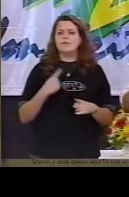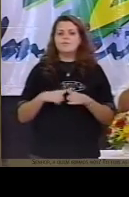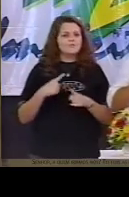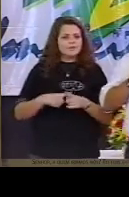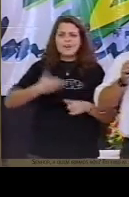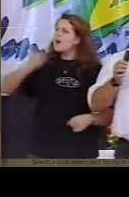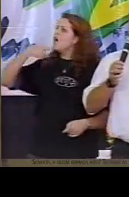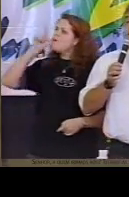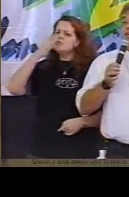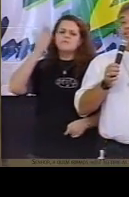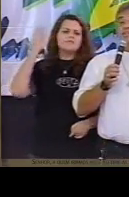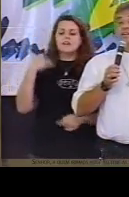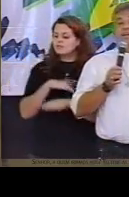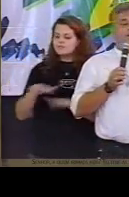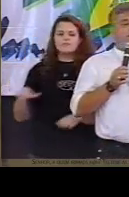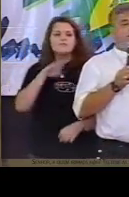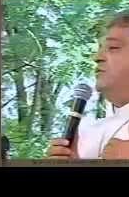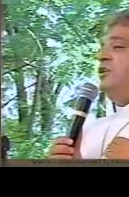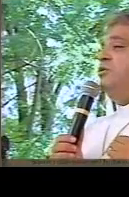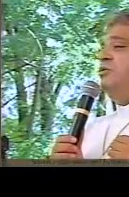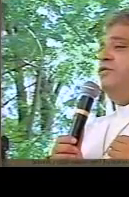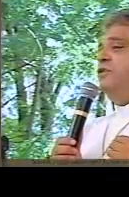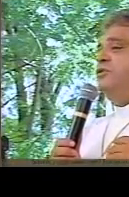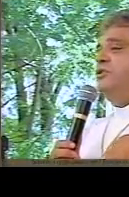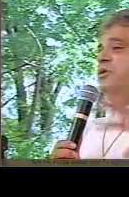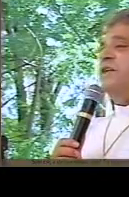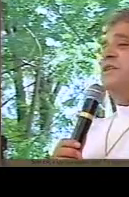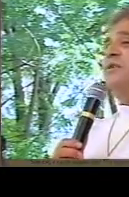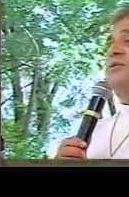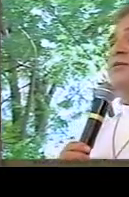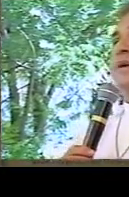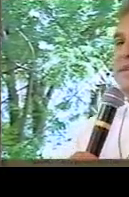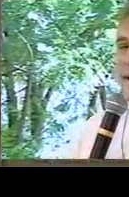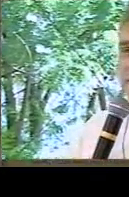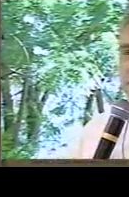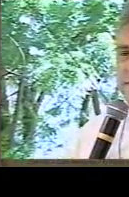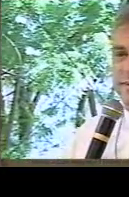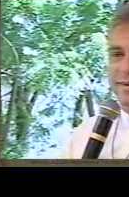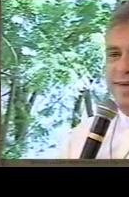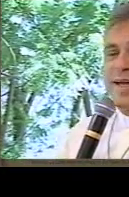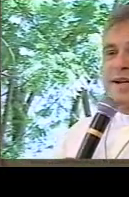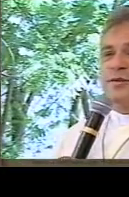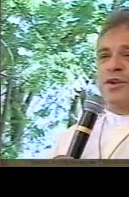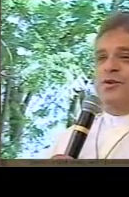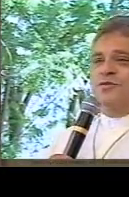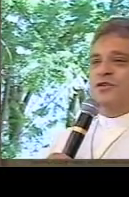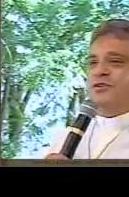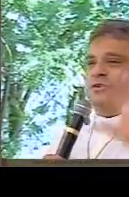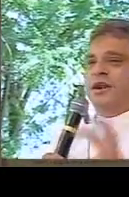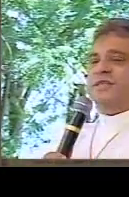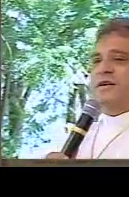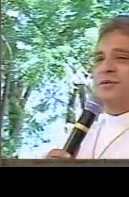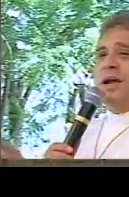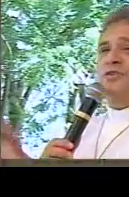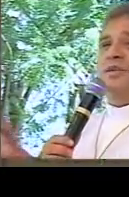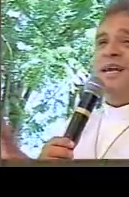porque o que Jesus está querendo dizer, não triunfe no seu coração o seu passado não triunfe no